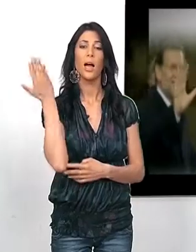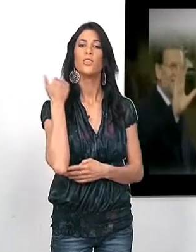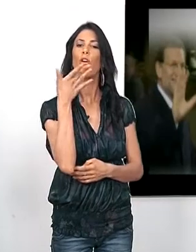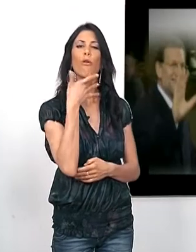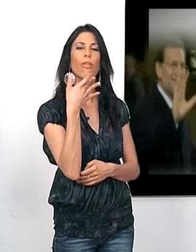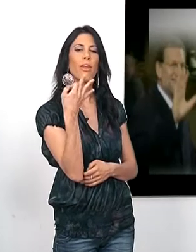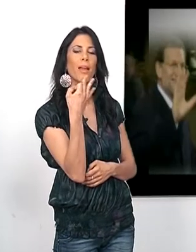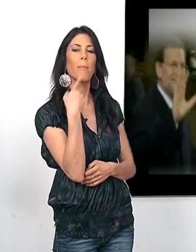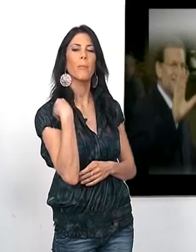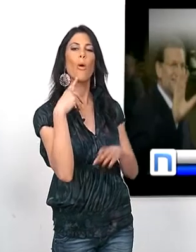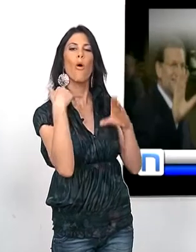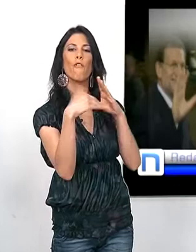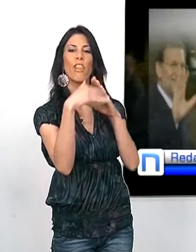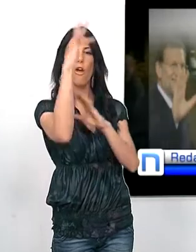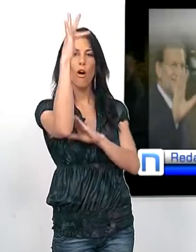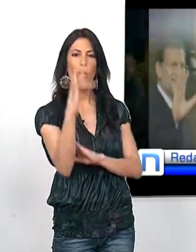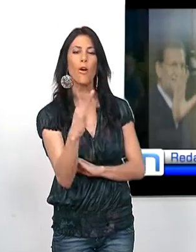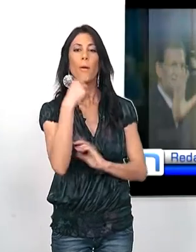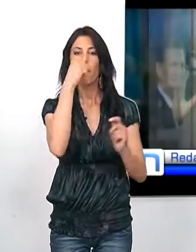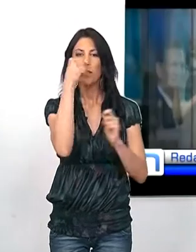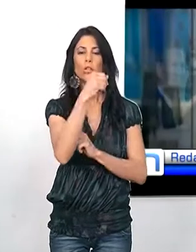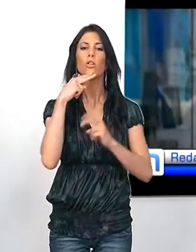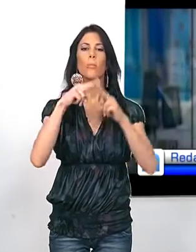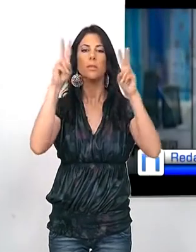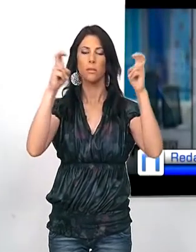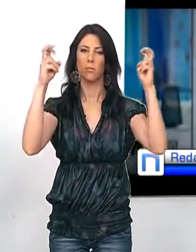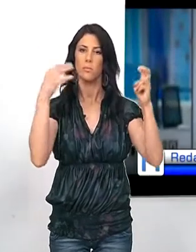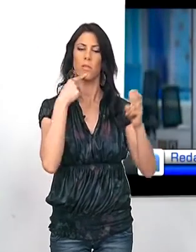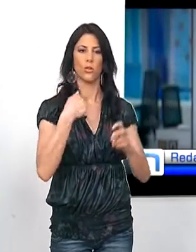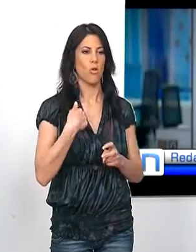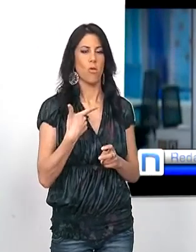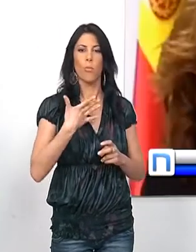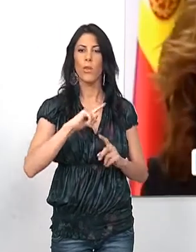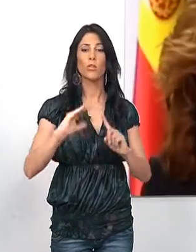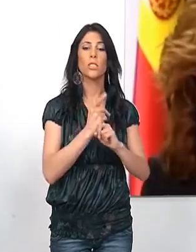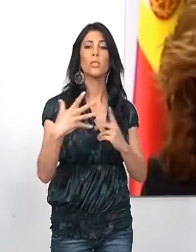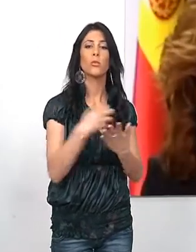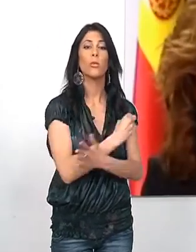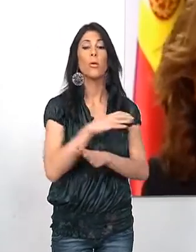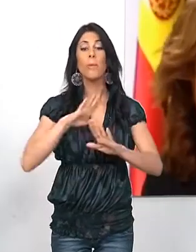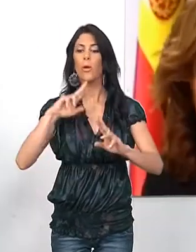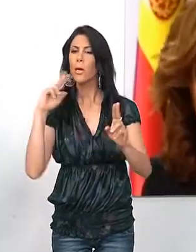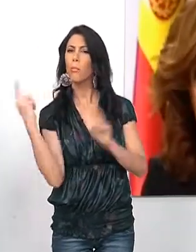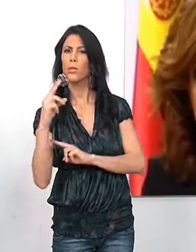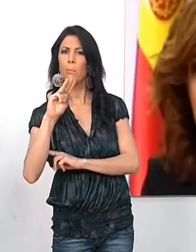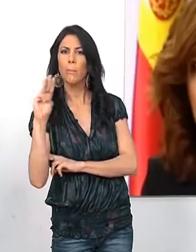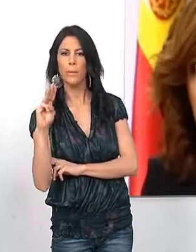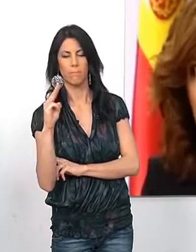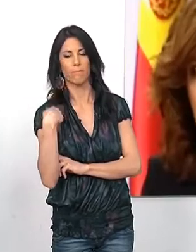Ayer conocíamos este vídeo del PSOE titulado, Van a por todo. Y la respuesta del PP no se ha hecho esperar. Es este